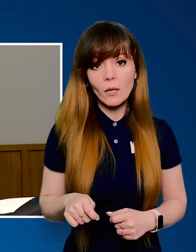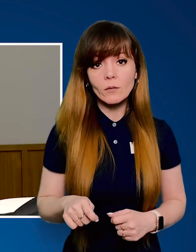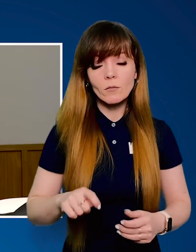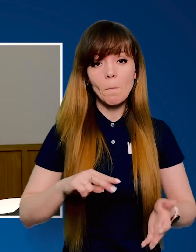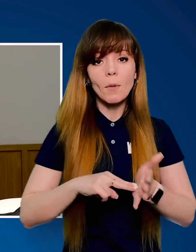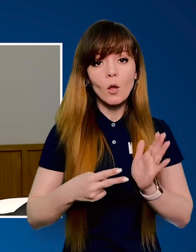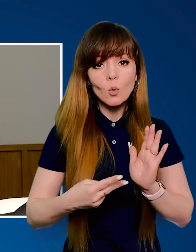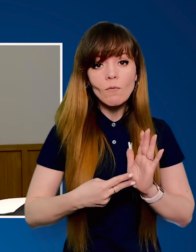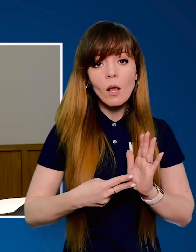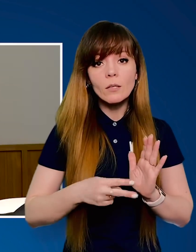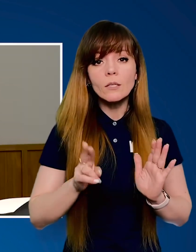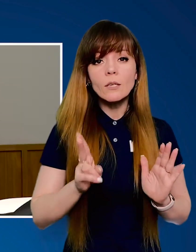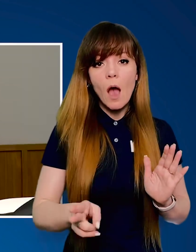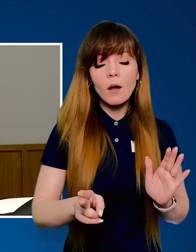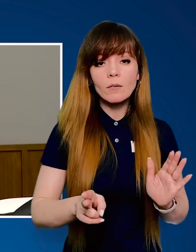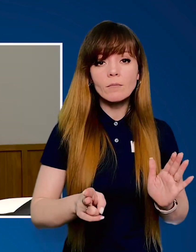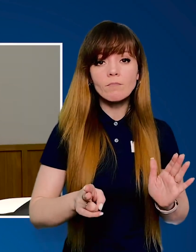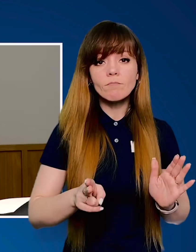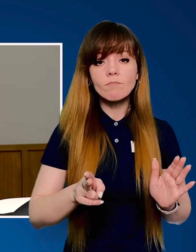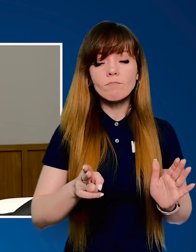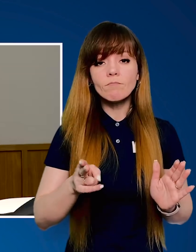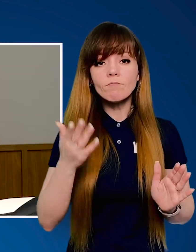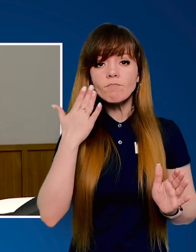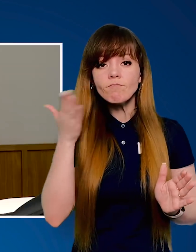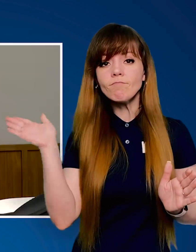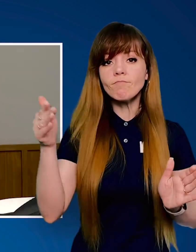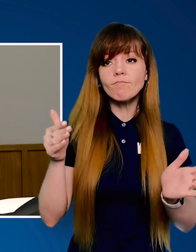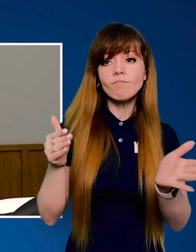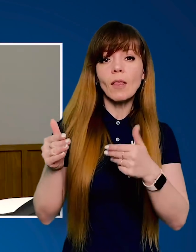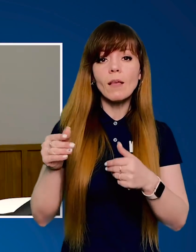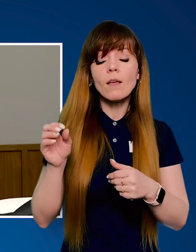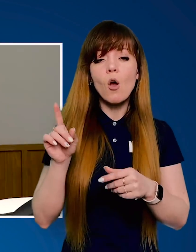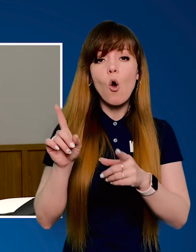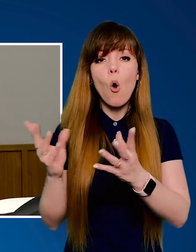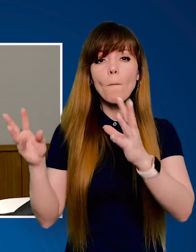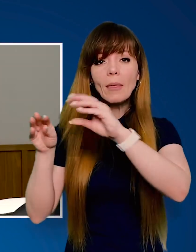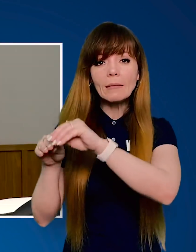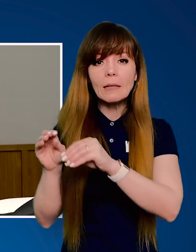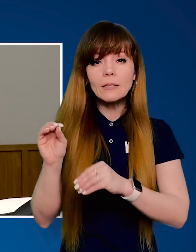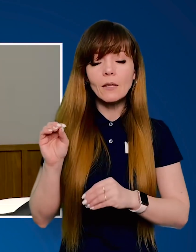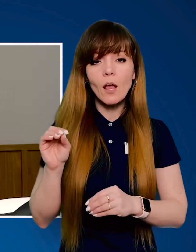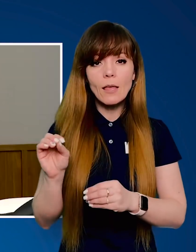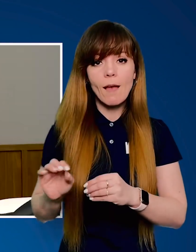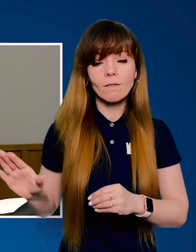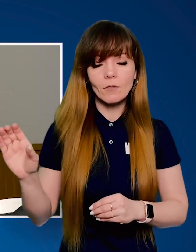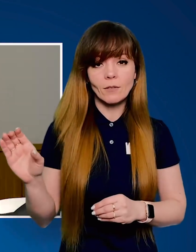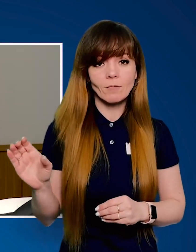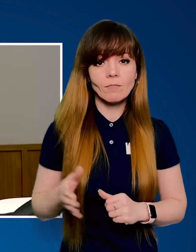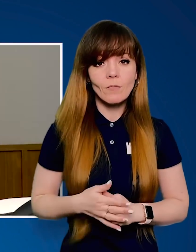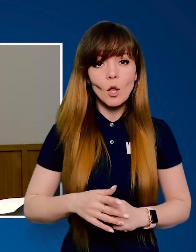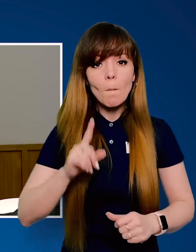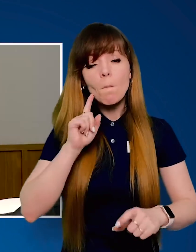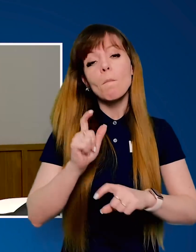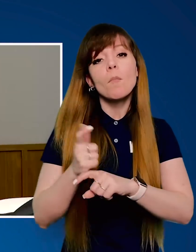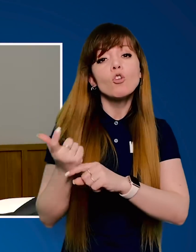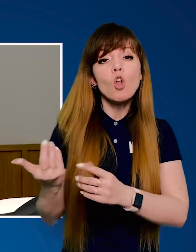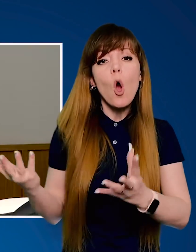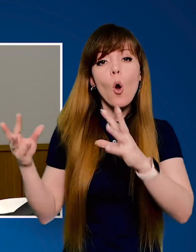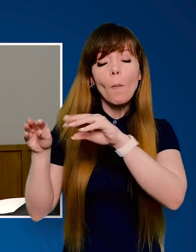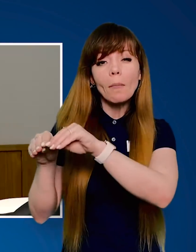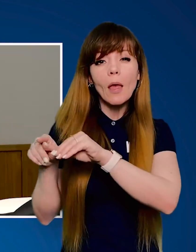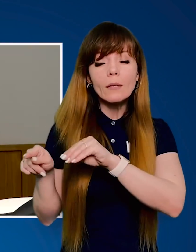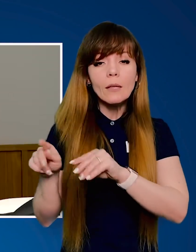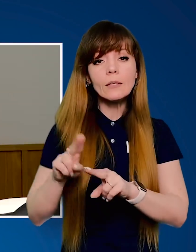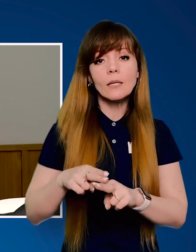України планувалася як прелюді удару по об'єднанні Європи. Більше об